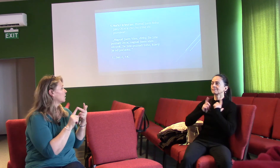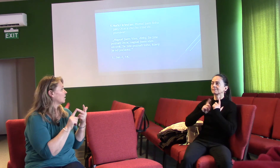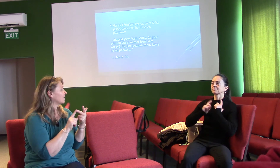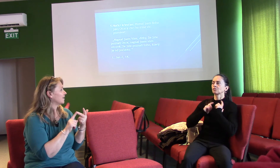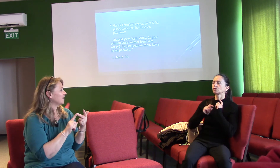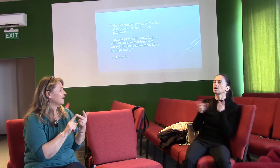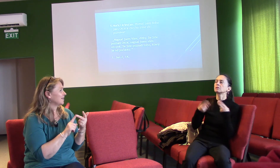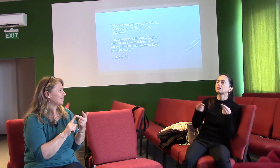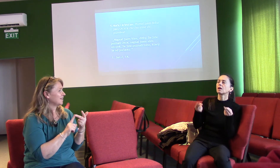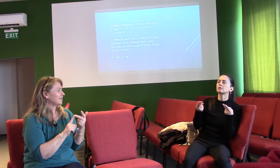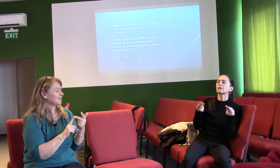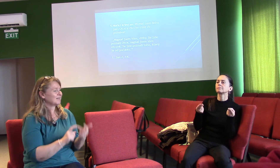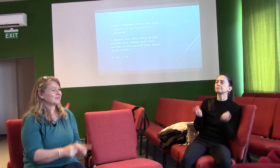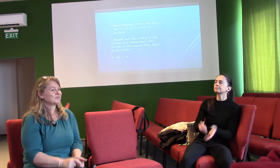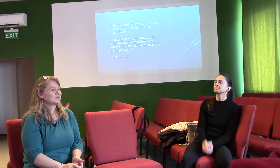Počkej doma zpátky.